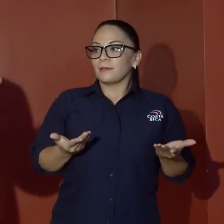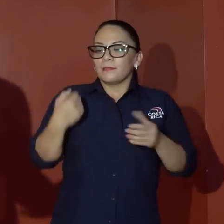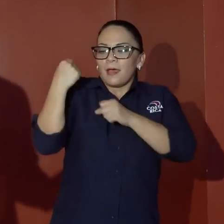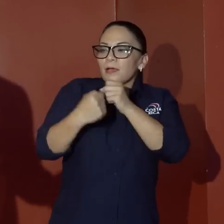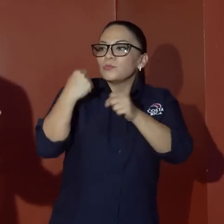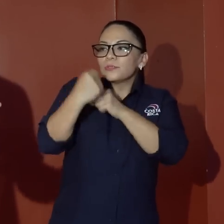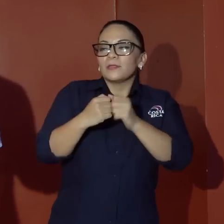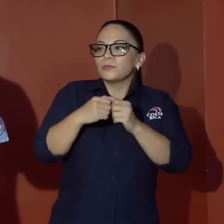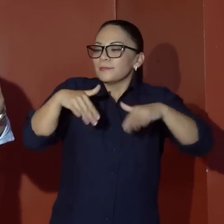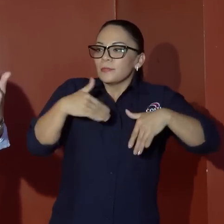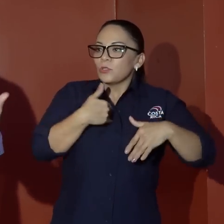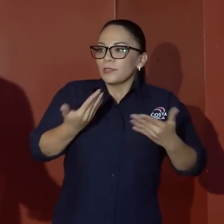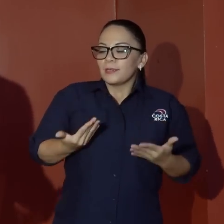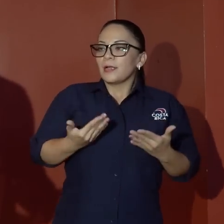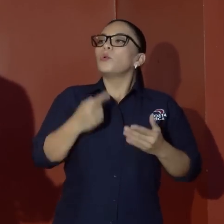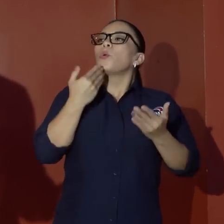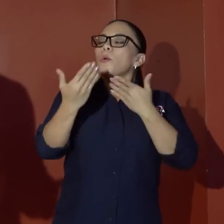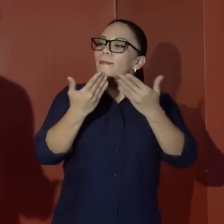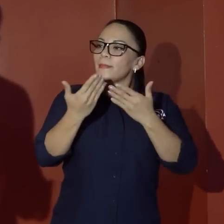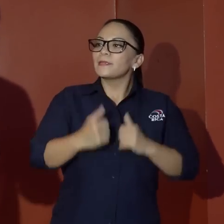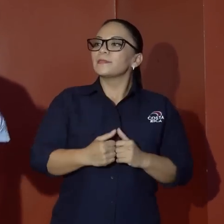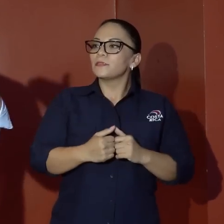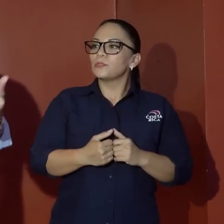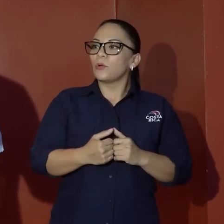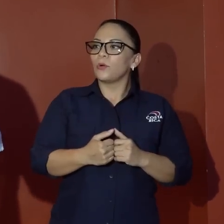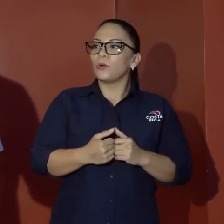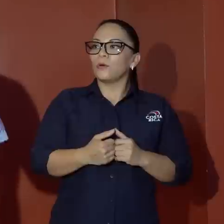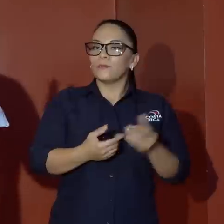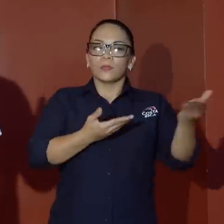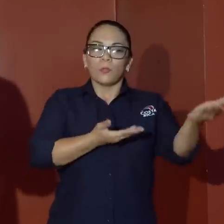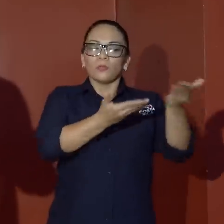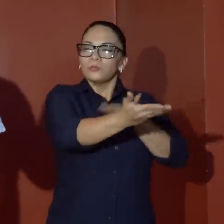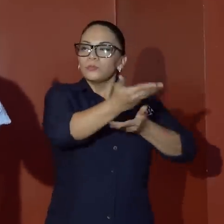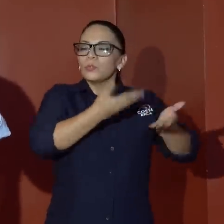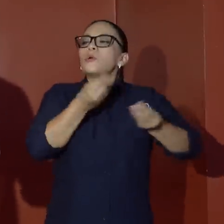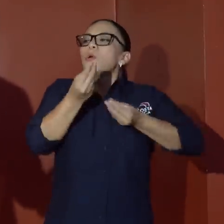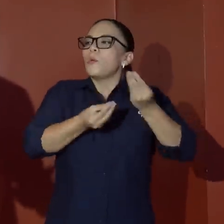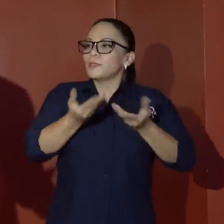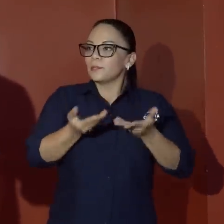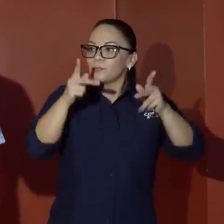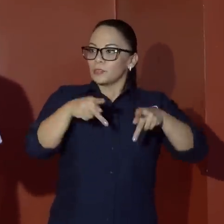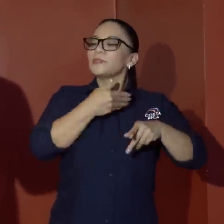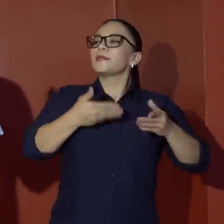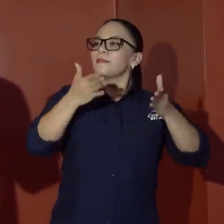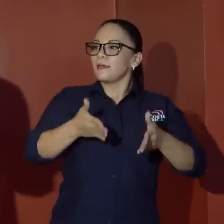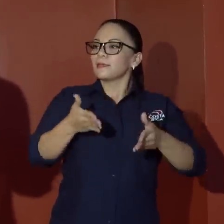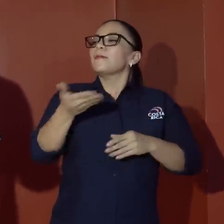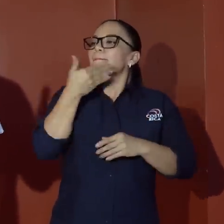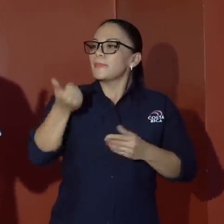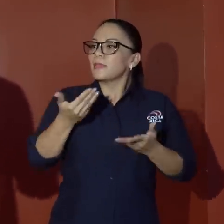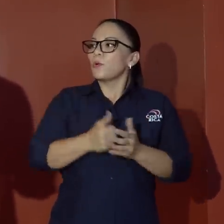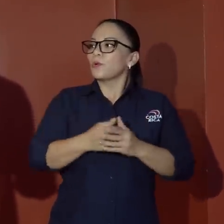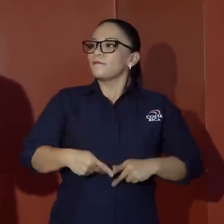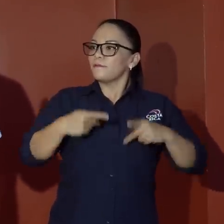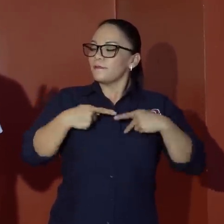años de no tenerlo. Entonces es una conversación de toma y daca. Cómo hacemos que los heredianos tengan una mejor